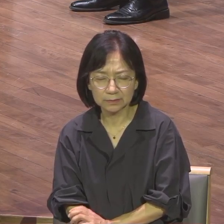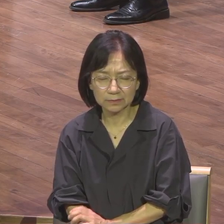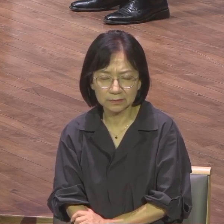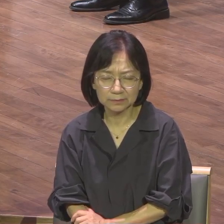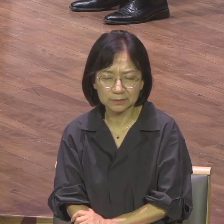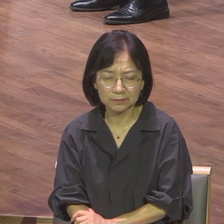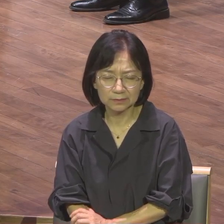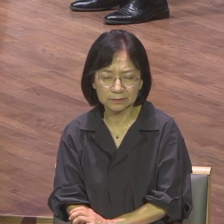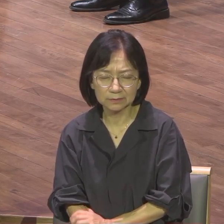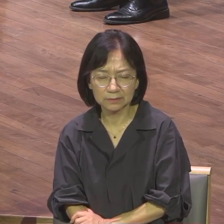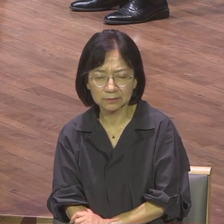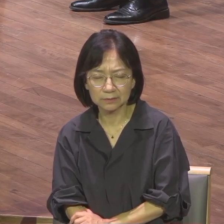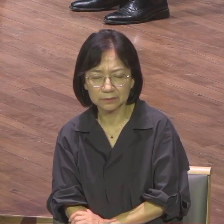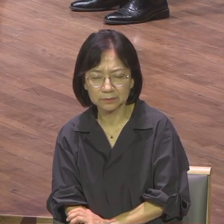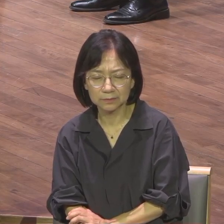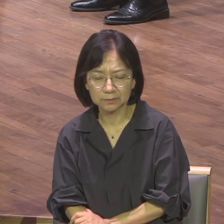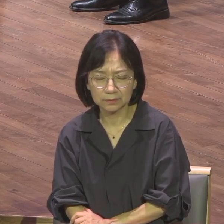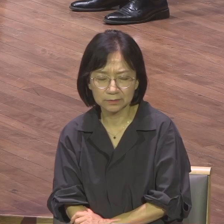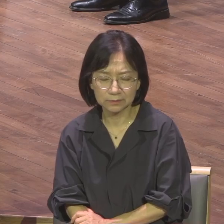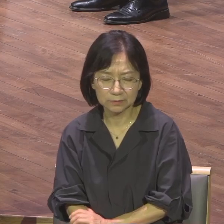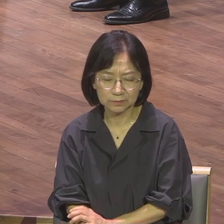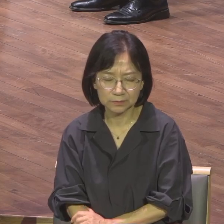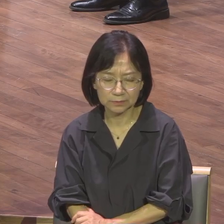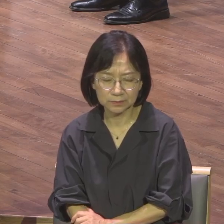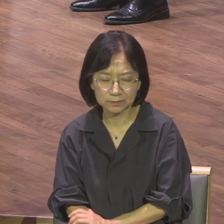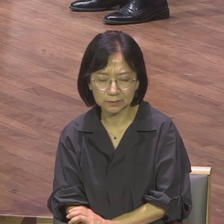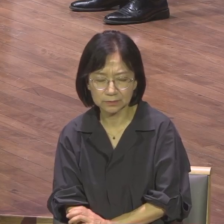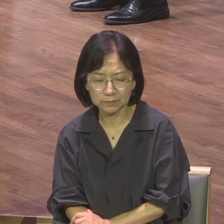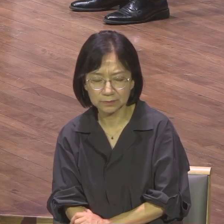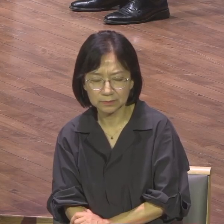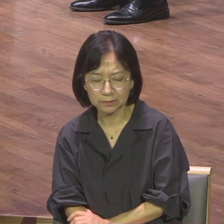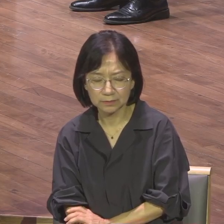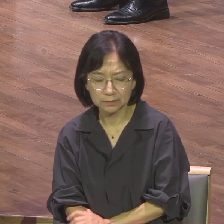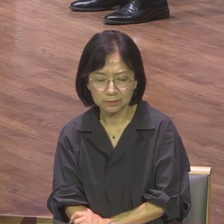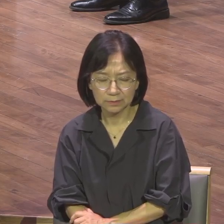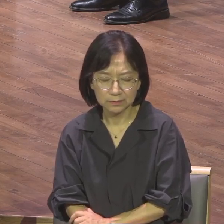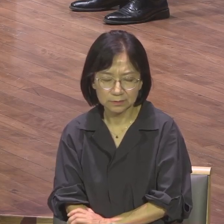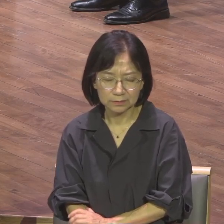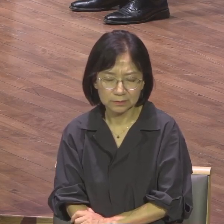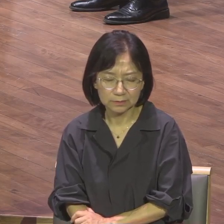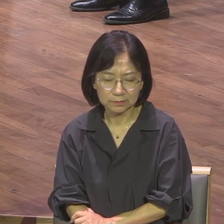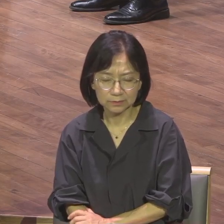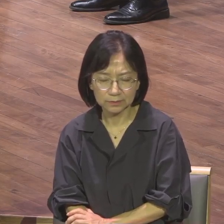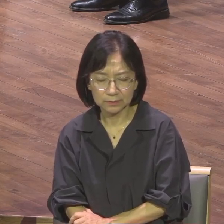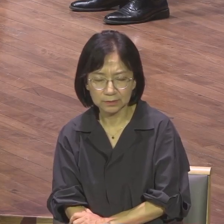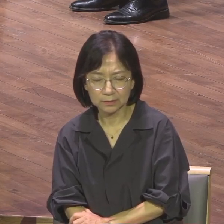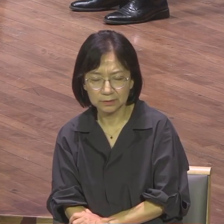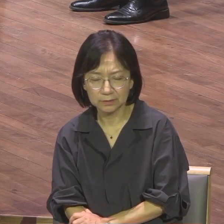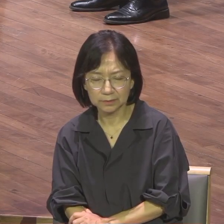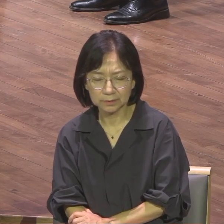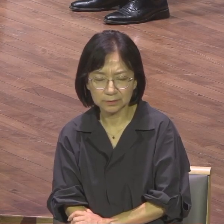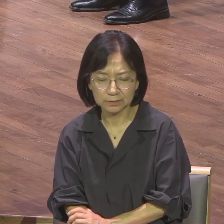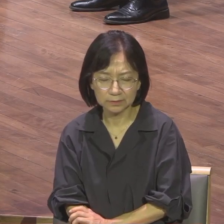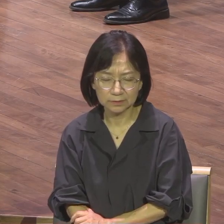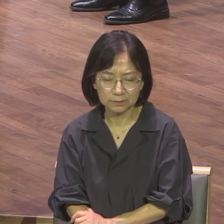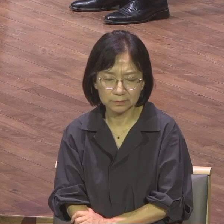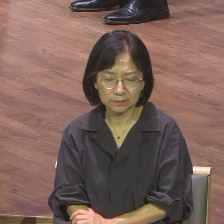것들의 그리스도님의 이대로 그리스도님의 역사에 도와주시옵소서 오늘의 메추를 주시옵소서 기를 받는 모든 것들이 주님의